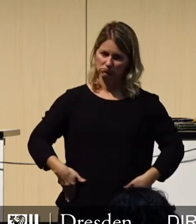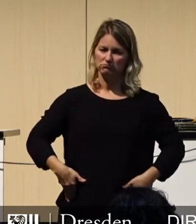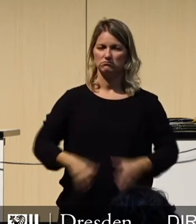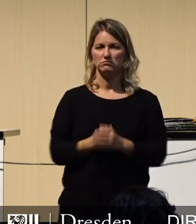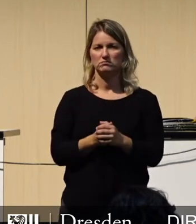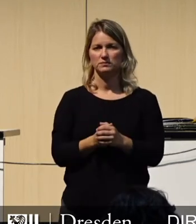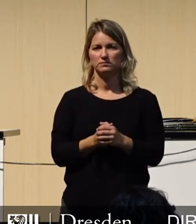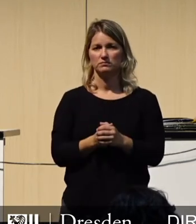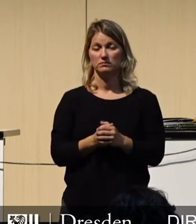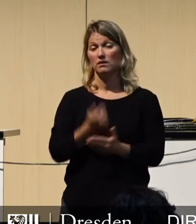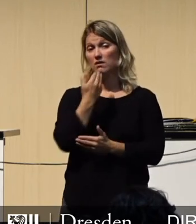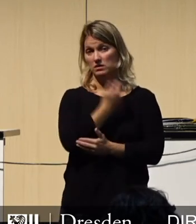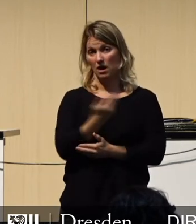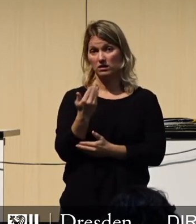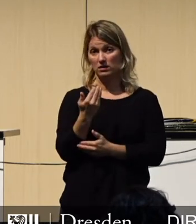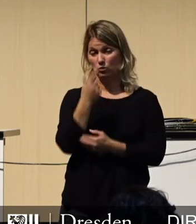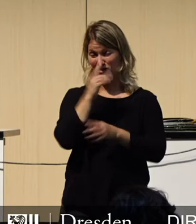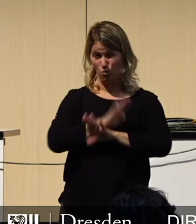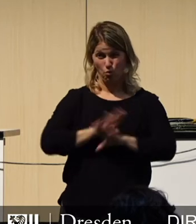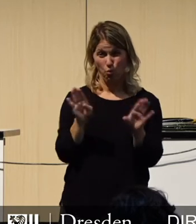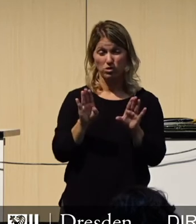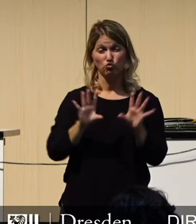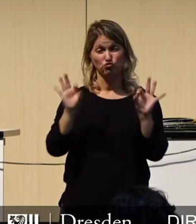konnten wir schlimmere Szenarien verhindern.